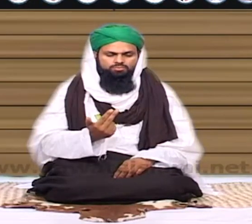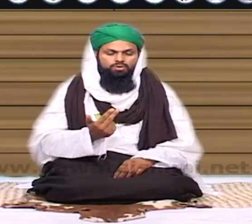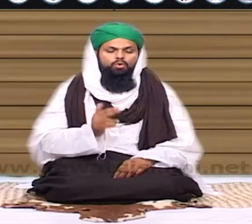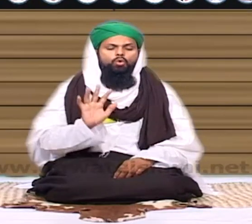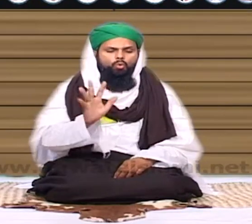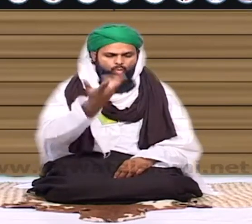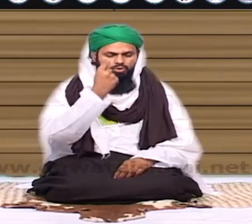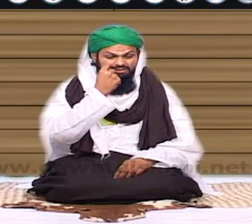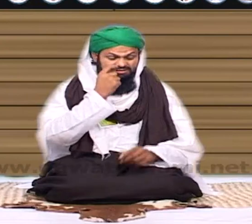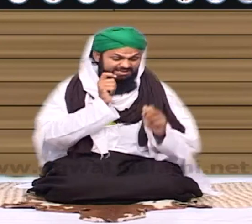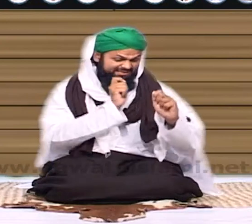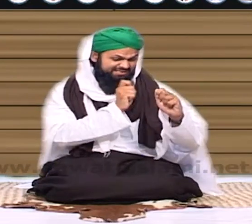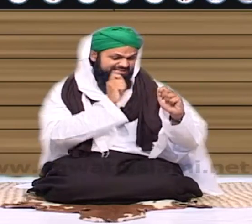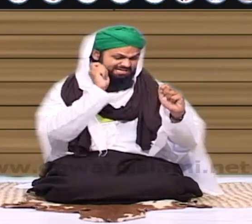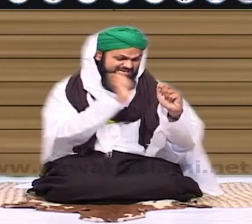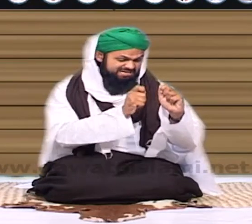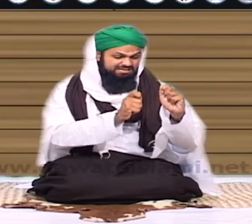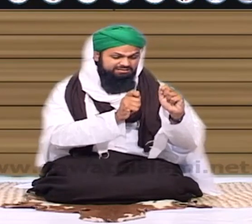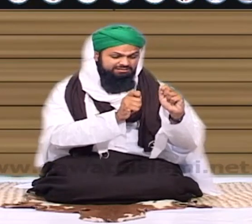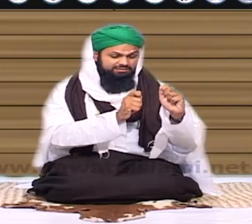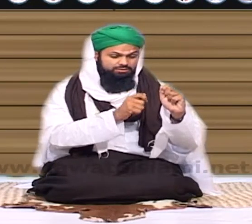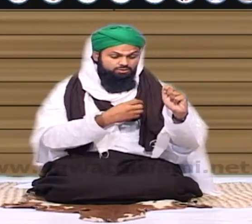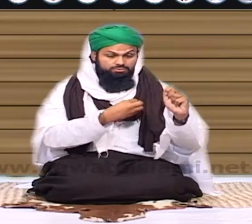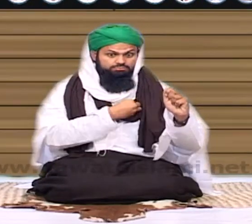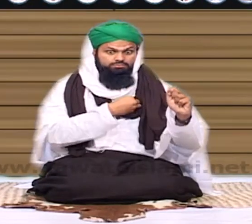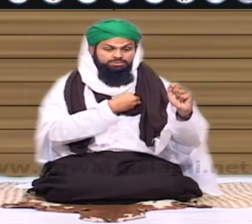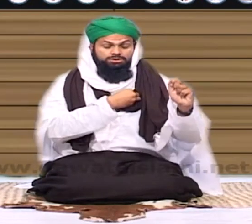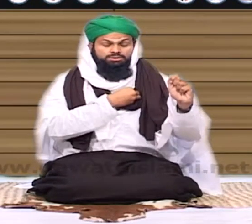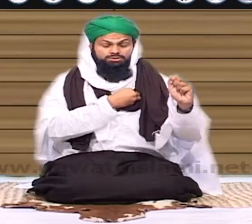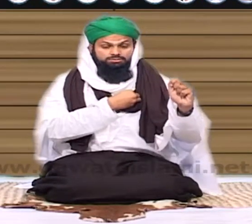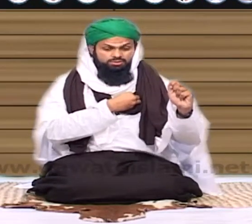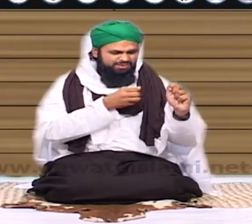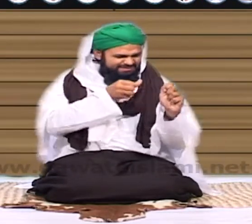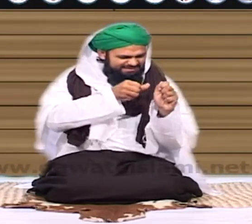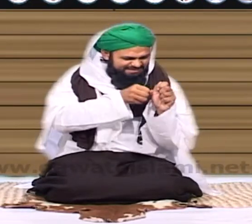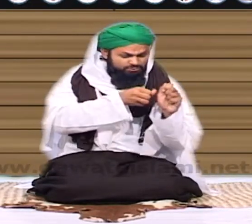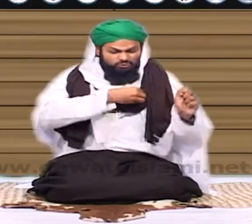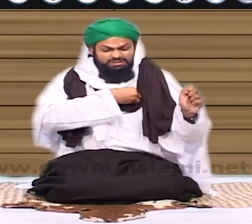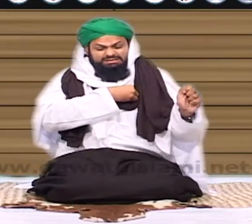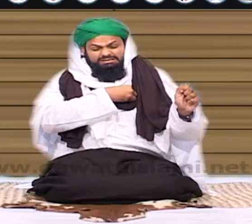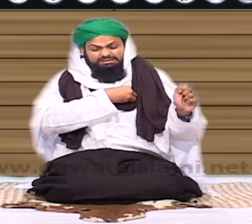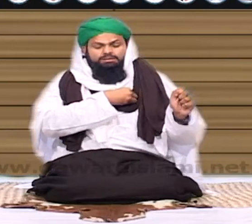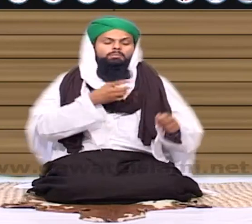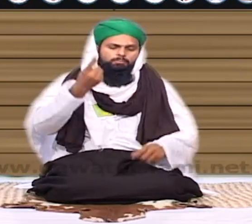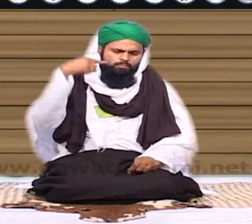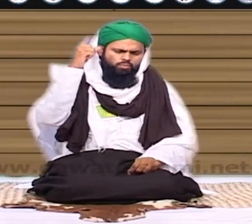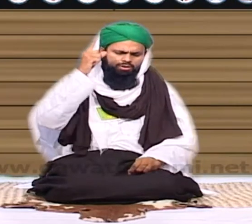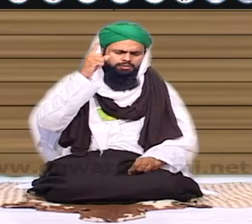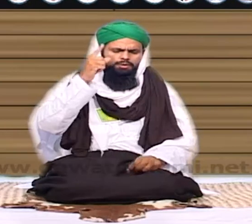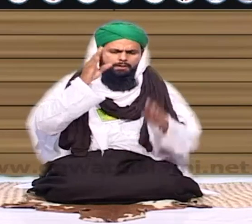ایسے ہی اگر کوئی کیل ہمیں چوبھائے کبھی کبھی آپ کو کھل چوبی ہوگی یا پن چوبی ہوگی مجھے